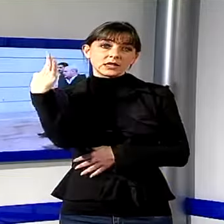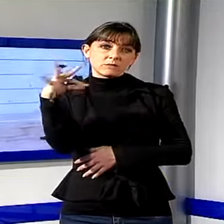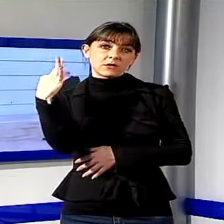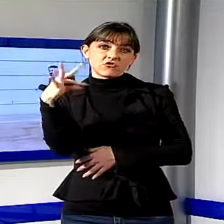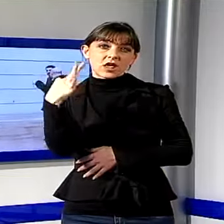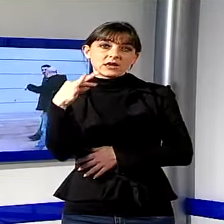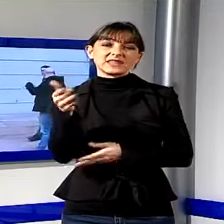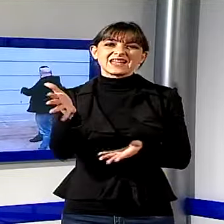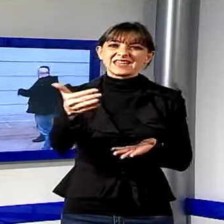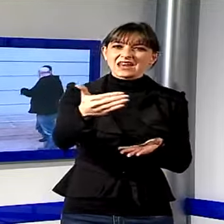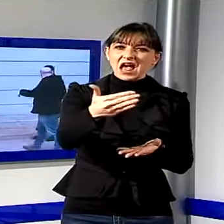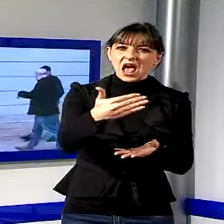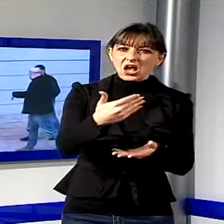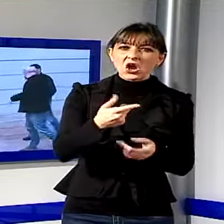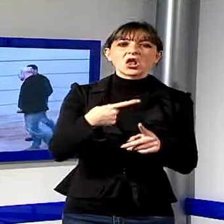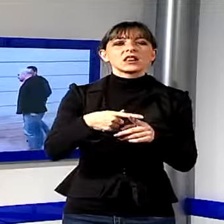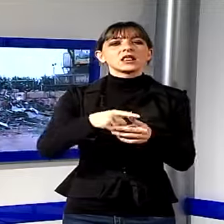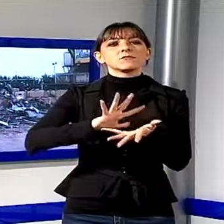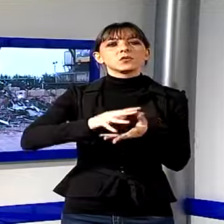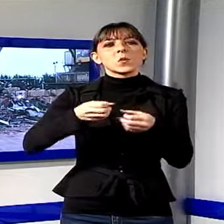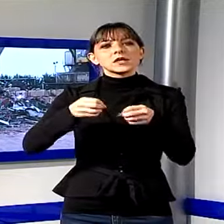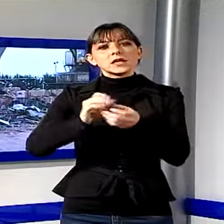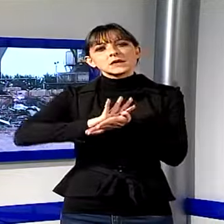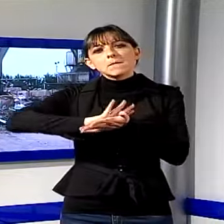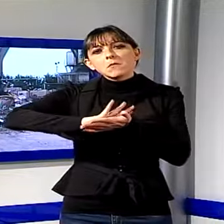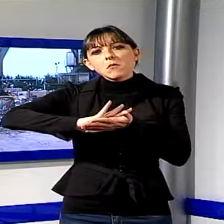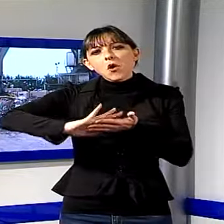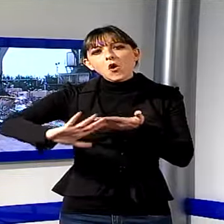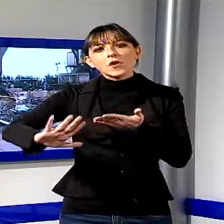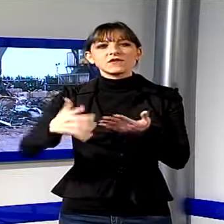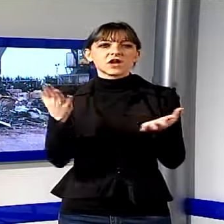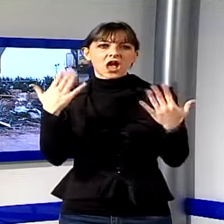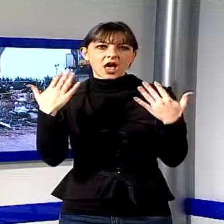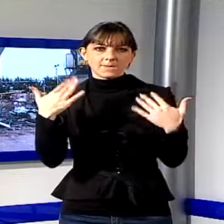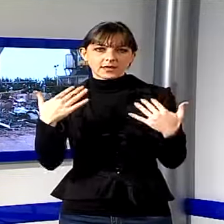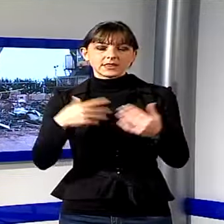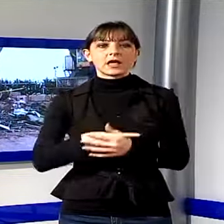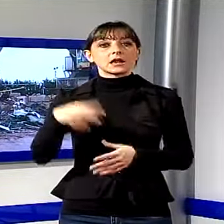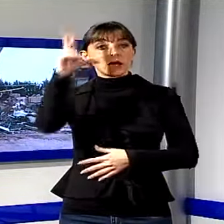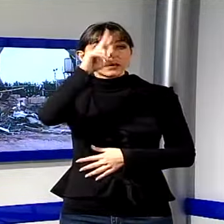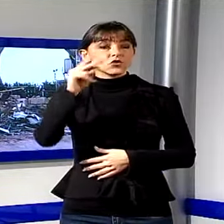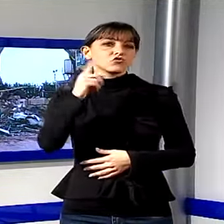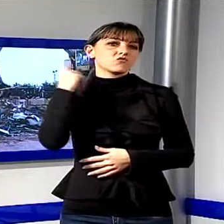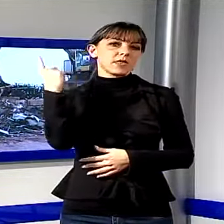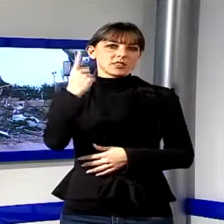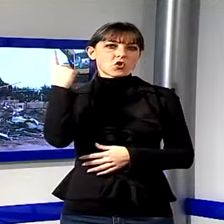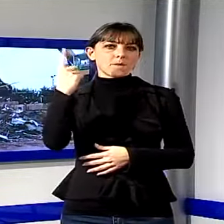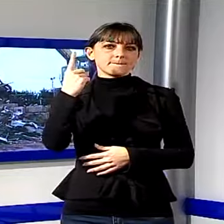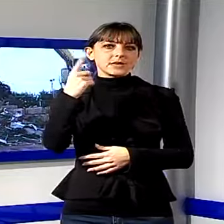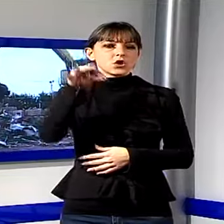rottami metallici e imballaggi e nelle bonifiche ambientali. Il riconoscimento come migliore checkpoint di raccolta di lampade